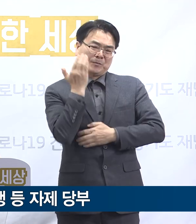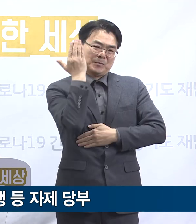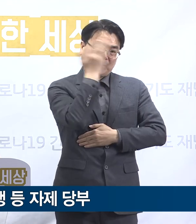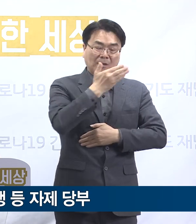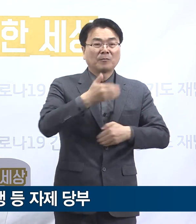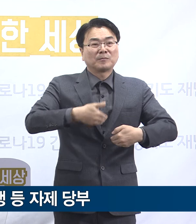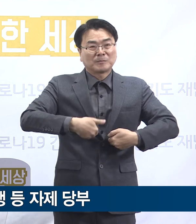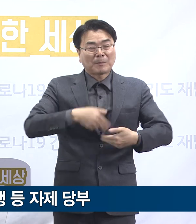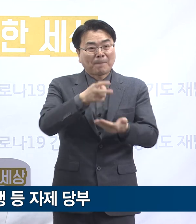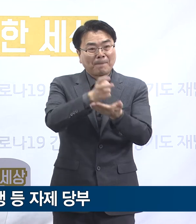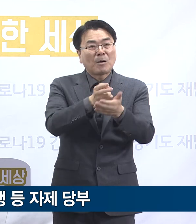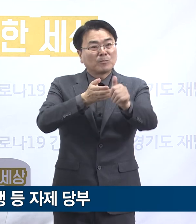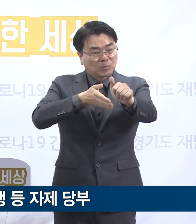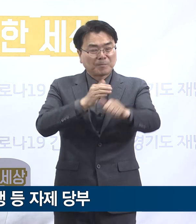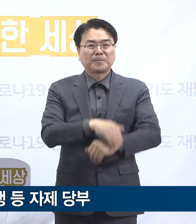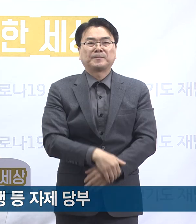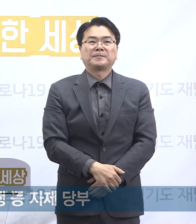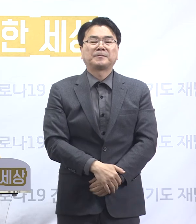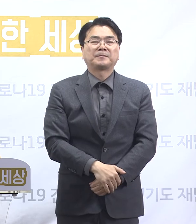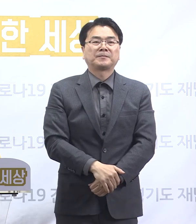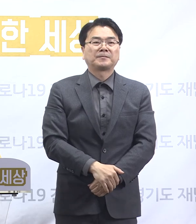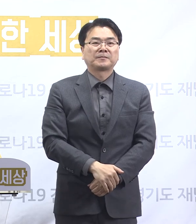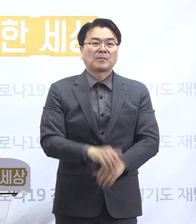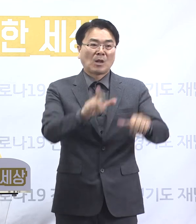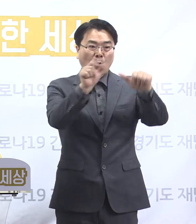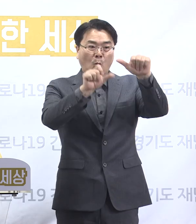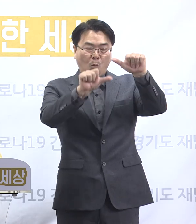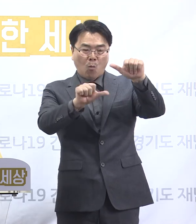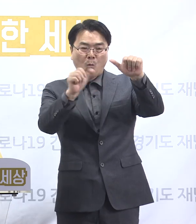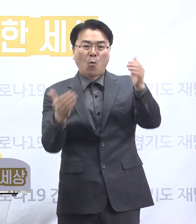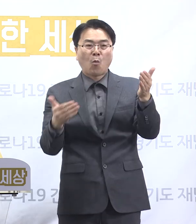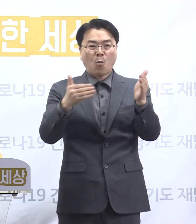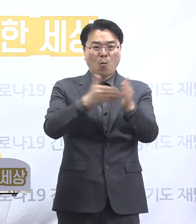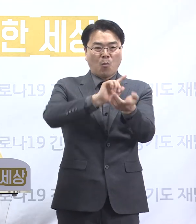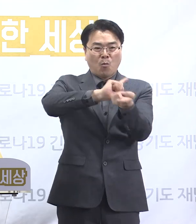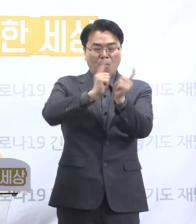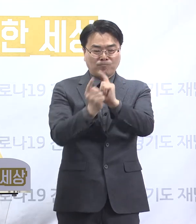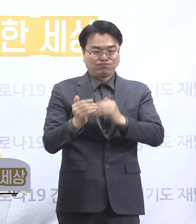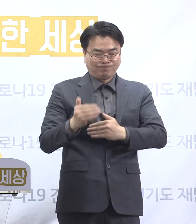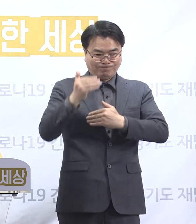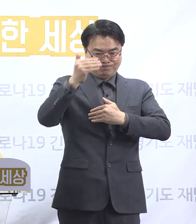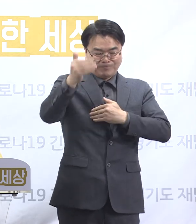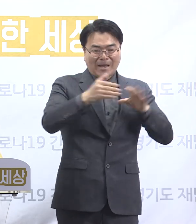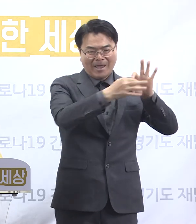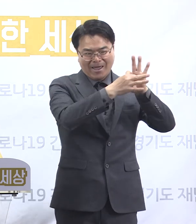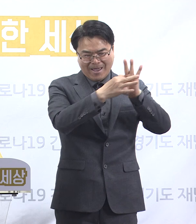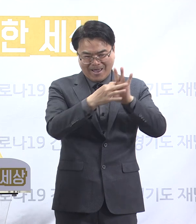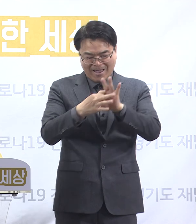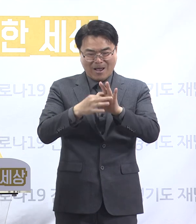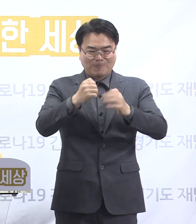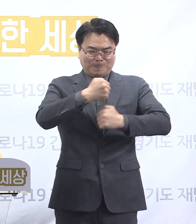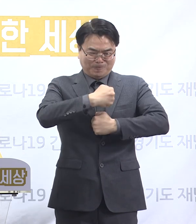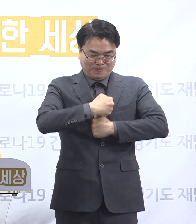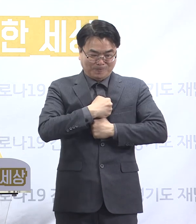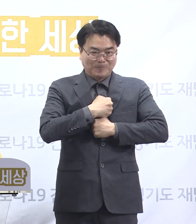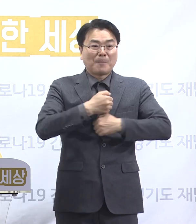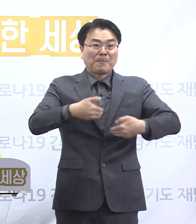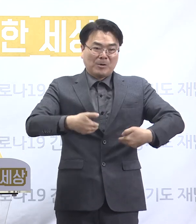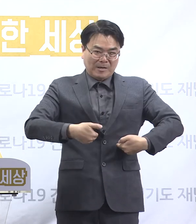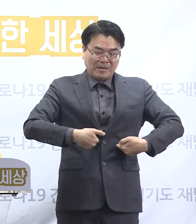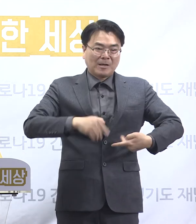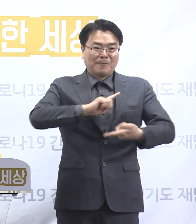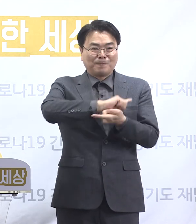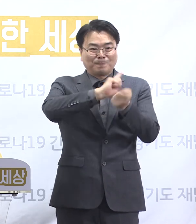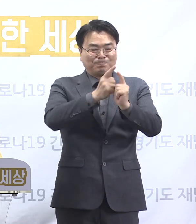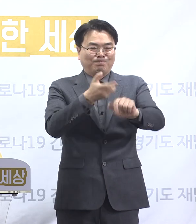철저히 준수해 주시기 바랍니다. 5월 5일까지 물리적 거리 두기가 계속 시행된다는 점을 유념해 주시고 적극적인